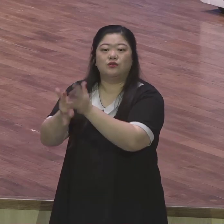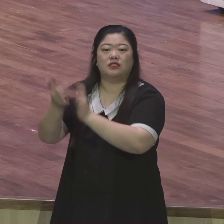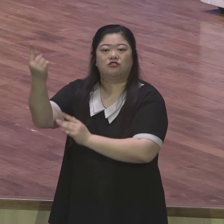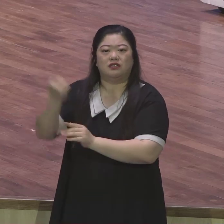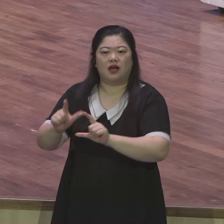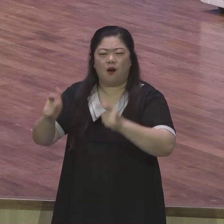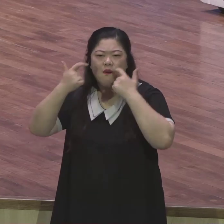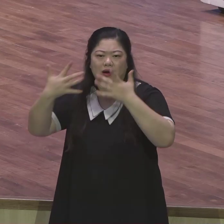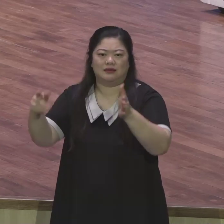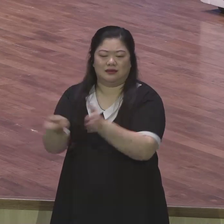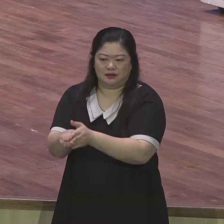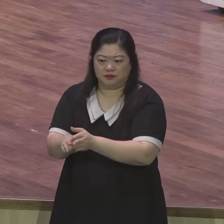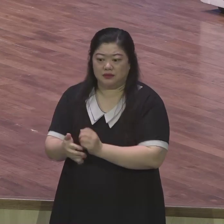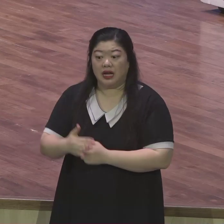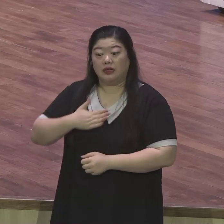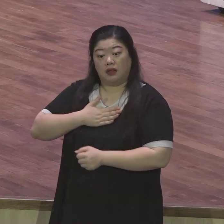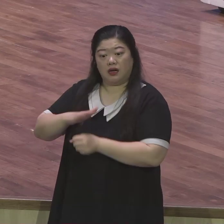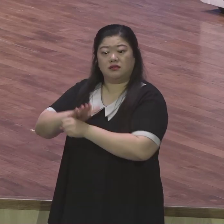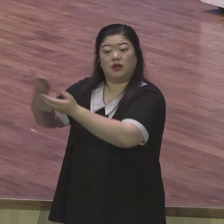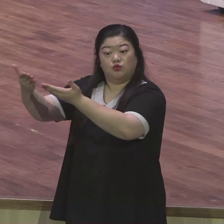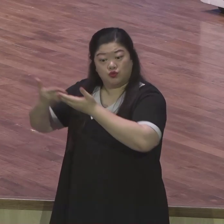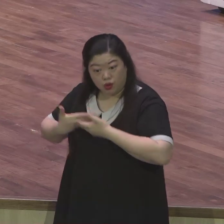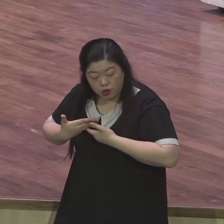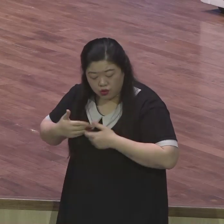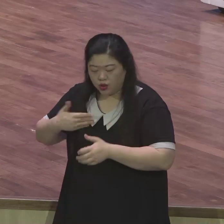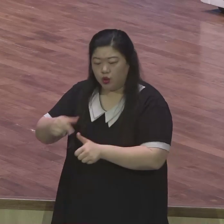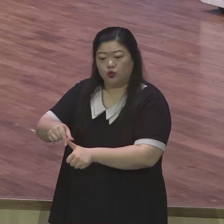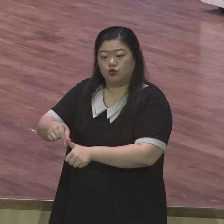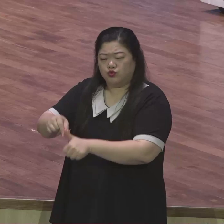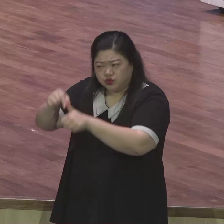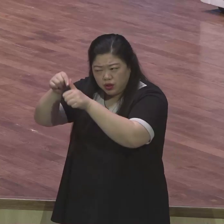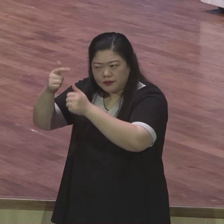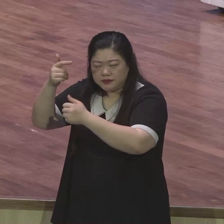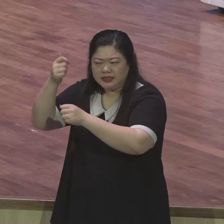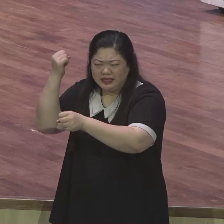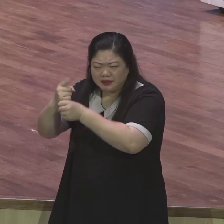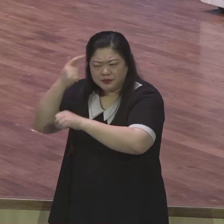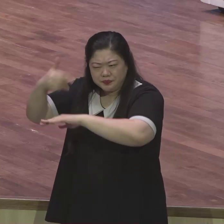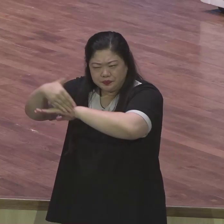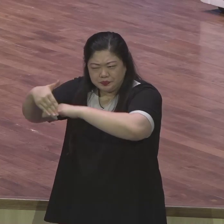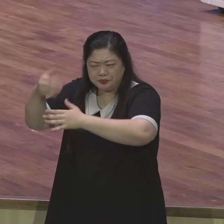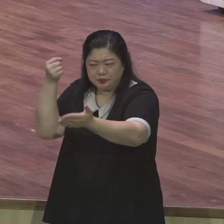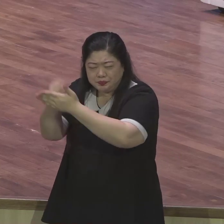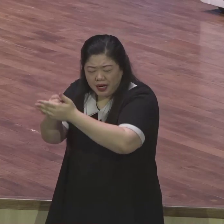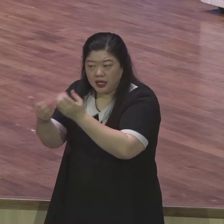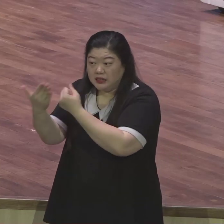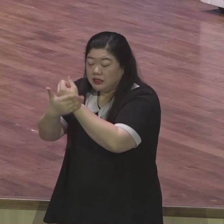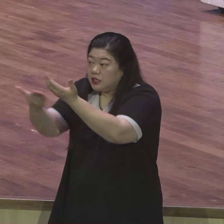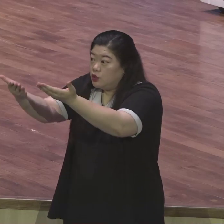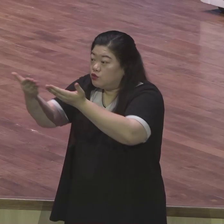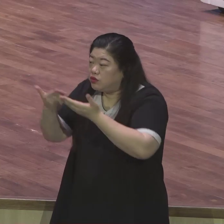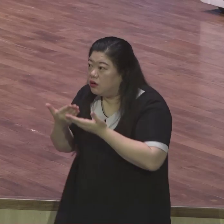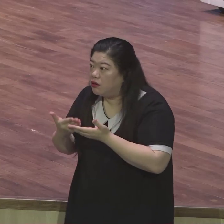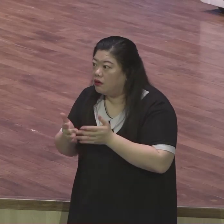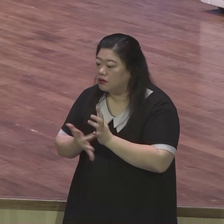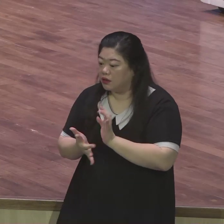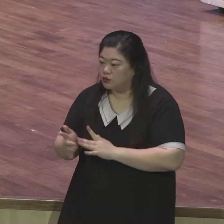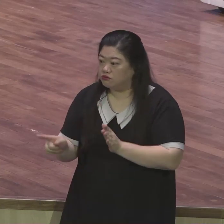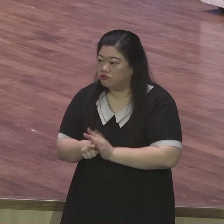나를 사랑하시고 나를 구원하기로 작정하시고 은혜 주셔서 믿게 하셔서 모든 사주팔죄